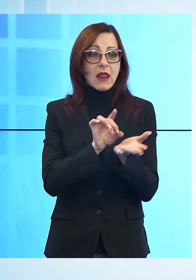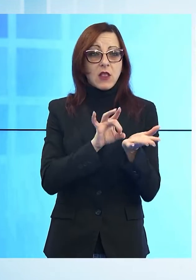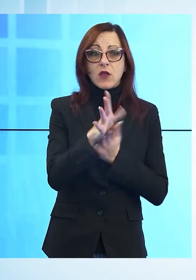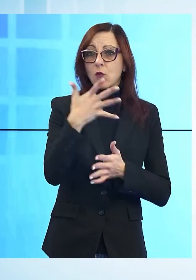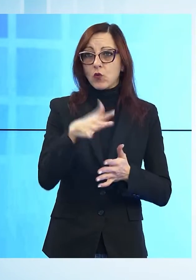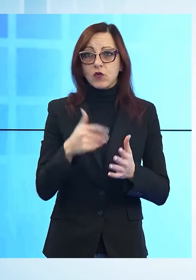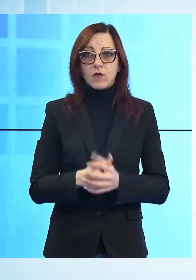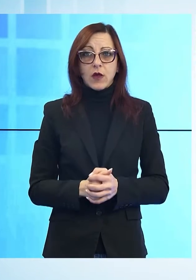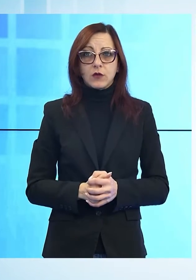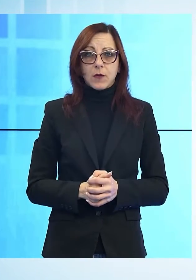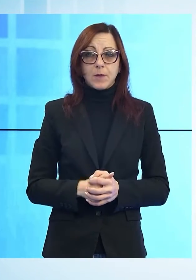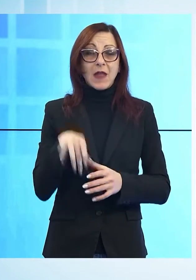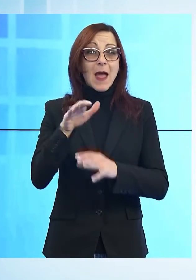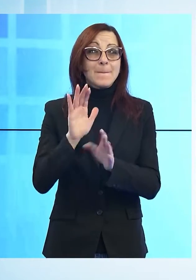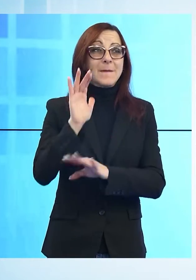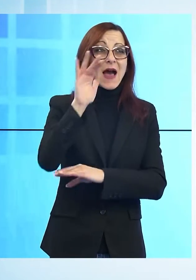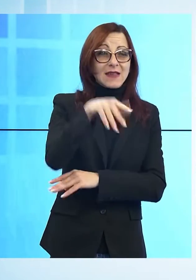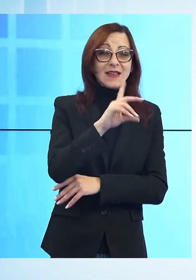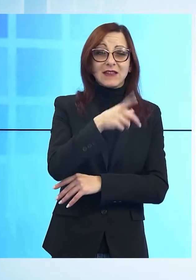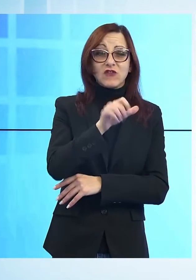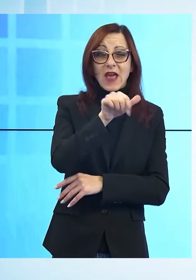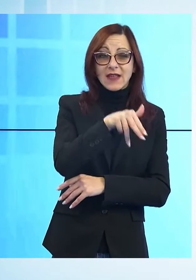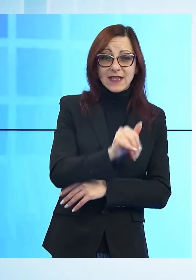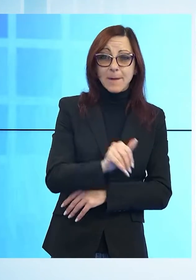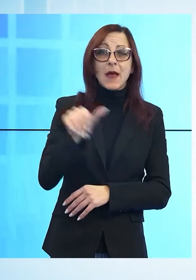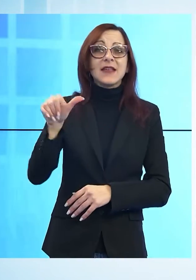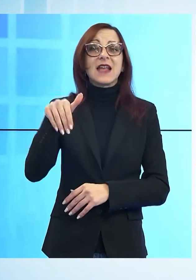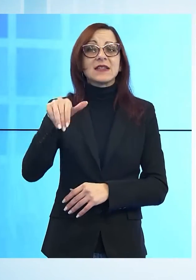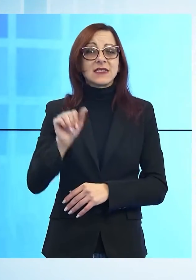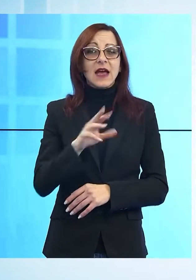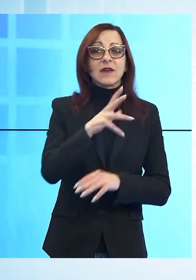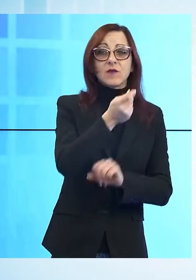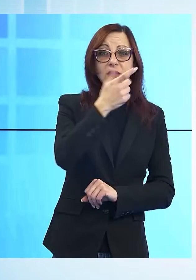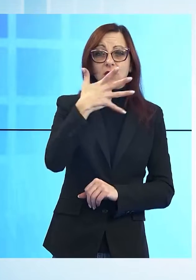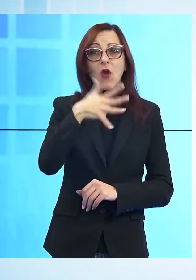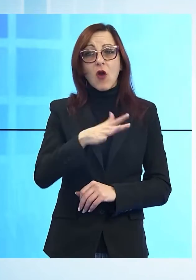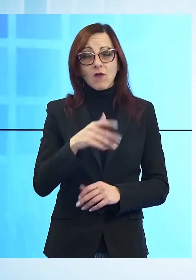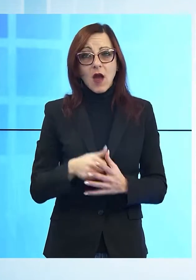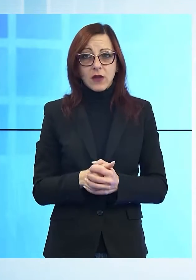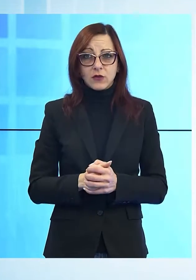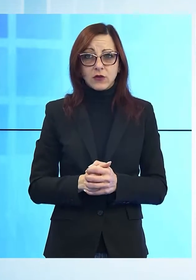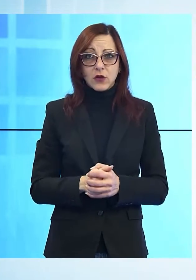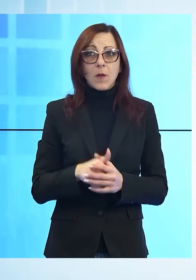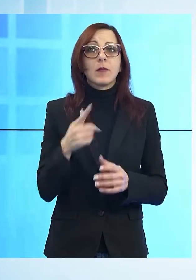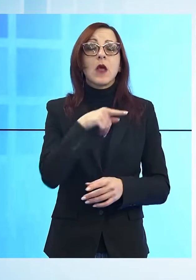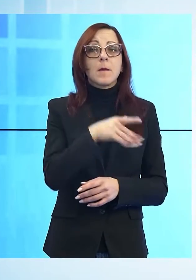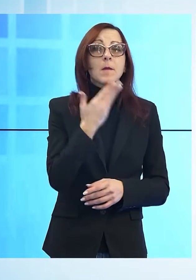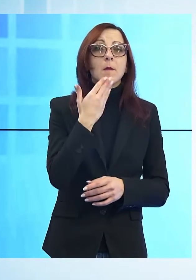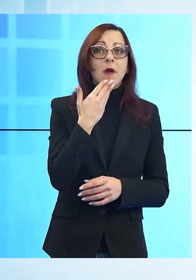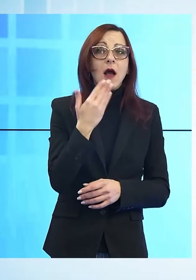Basket, i Gesam affonda Sassari e vede la Final Eight, bella vittoria delle biancorosse che seppur prive della polacca